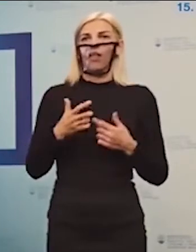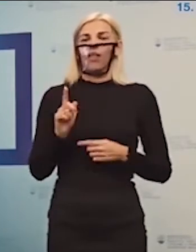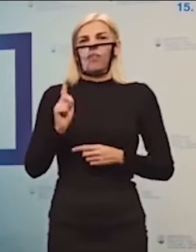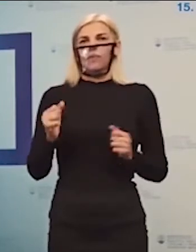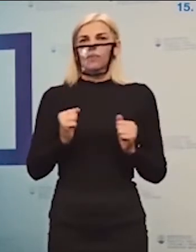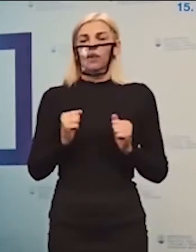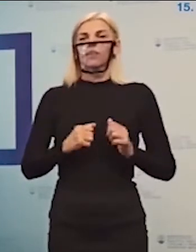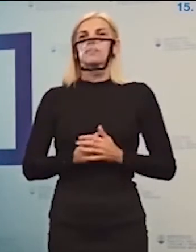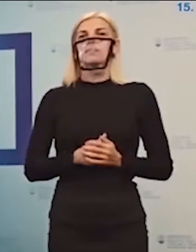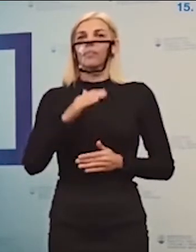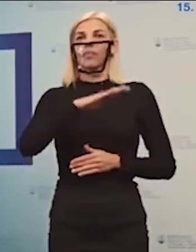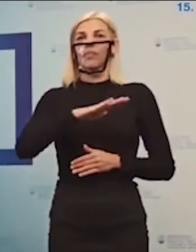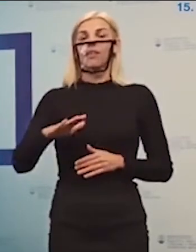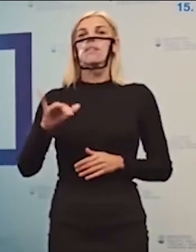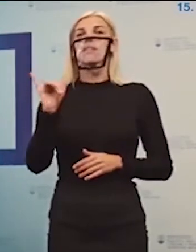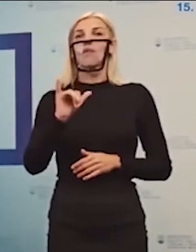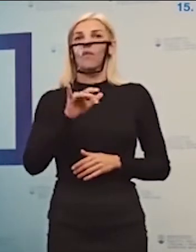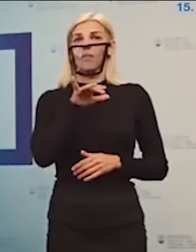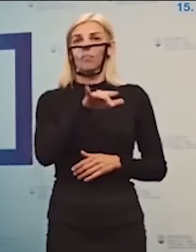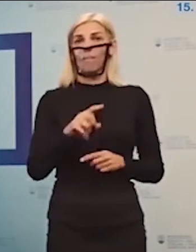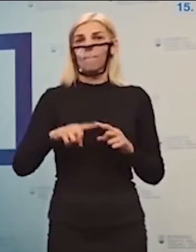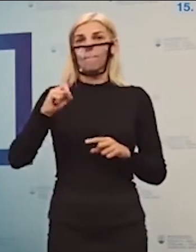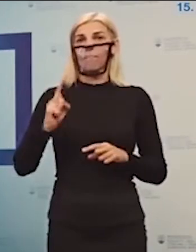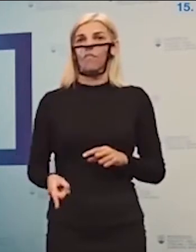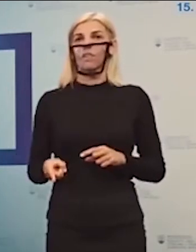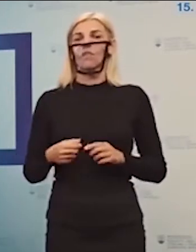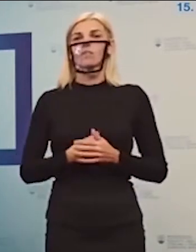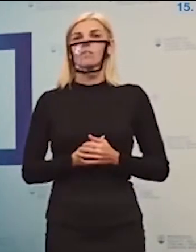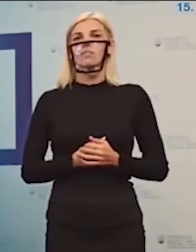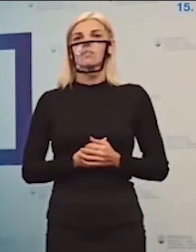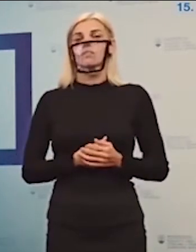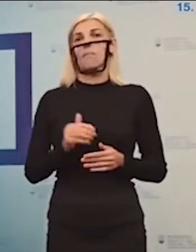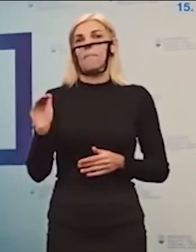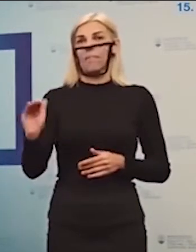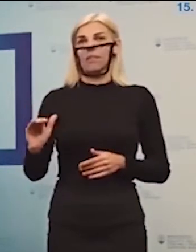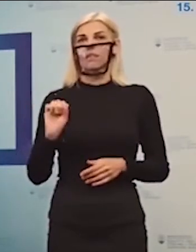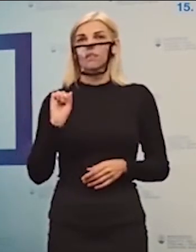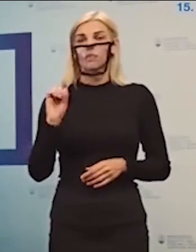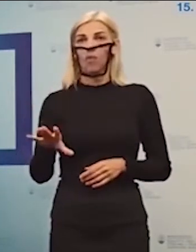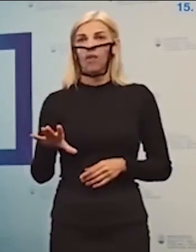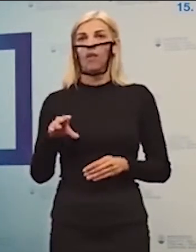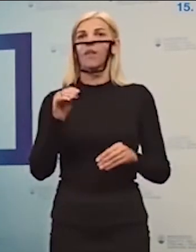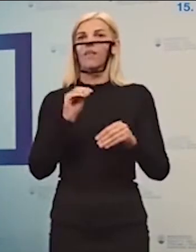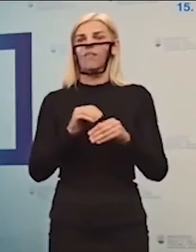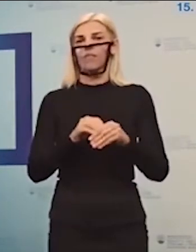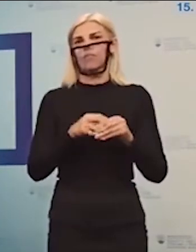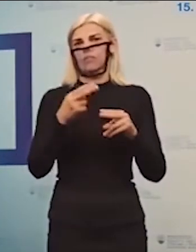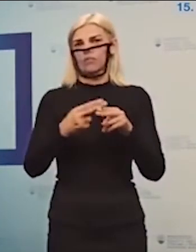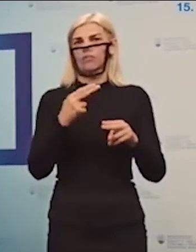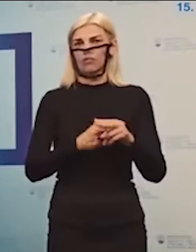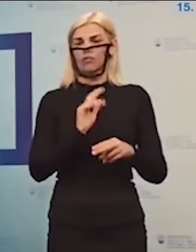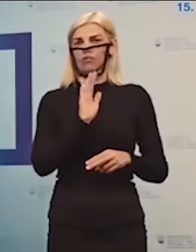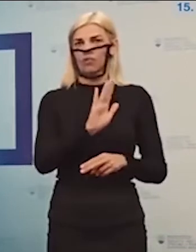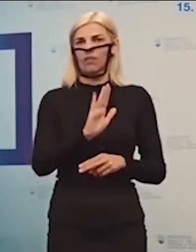Deti, ktoré si budú plniť povinnosť, buď v materskej škole, ktorá je v sieti škôl a